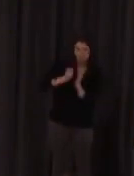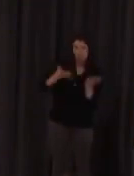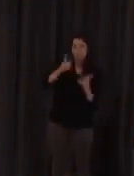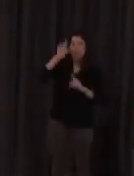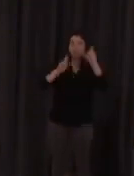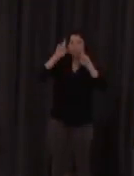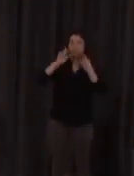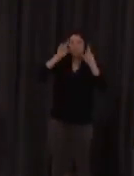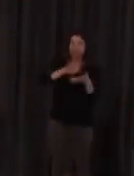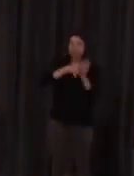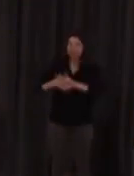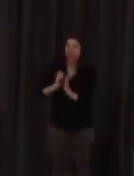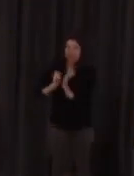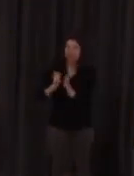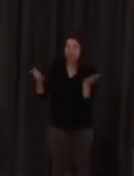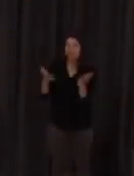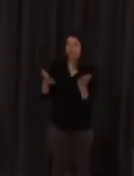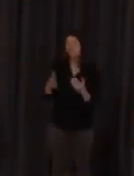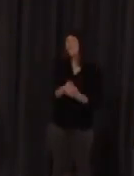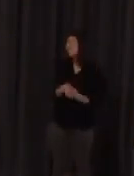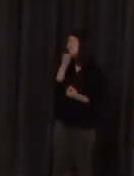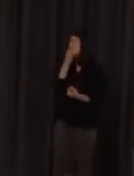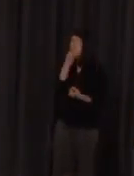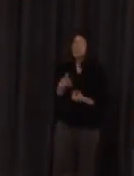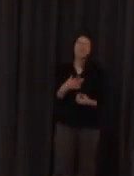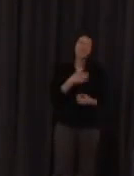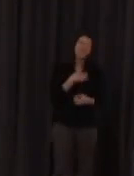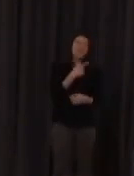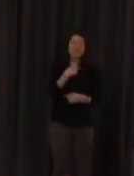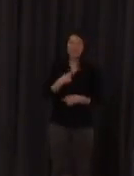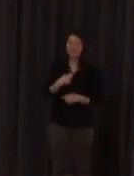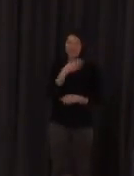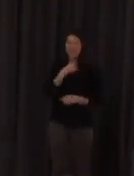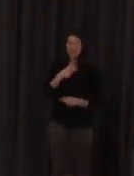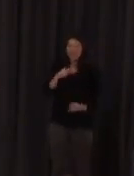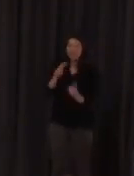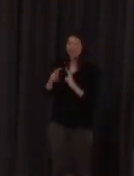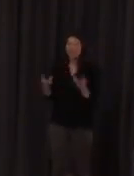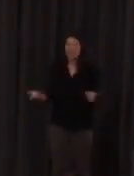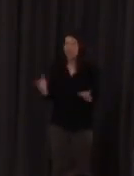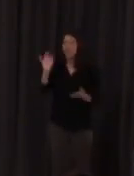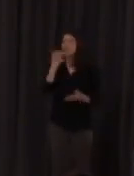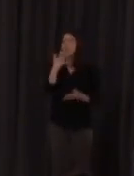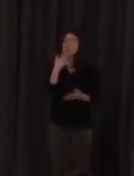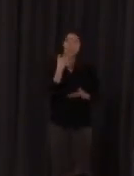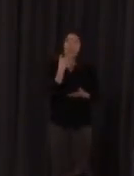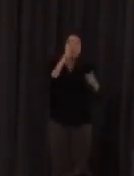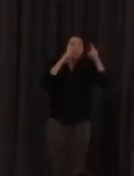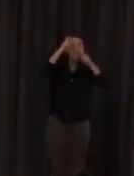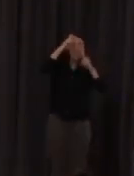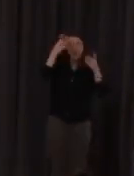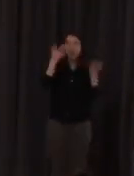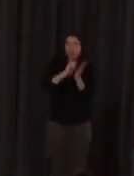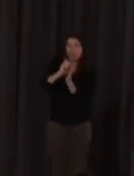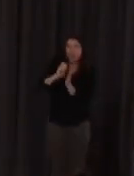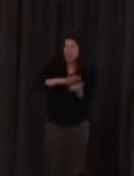no manuales? que bien creí que me iba a quedar sin responder a esta pregunta las cejas cuando se levantan el